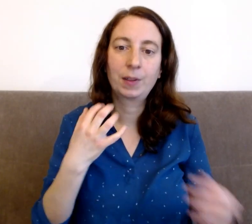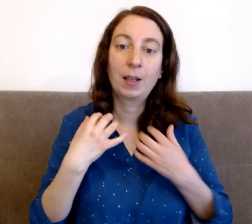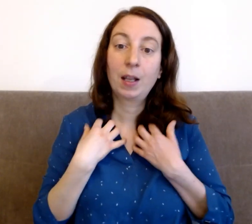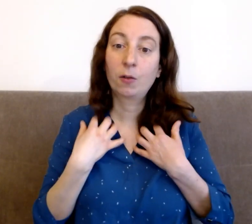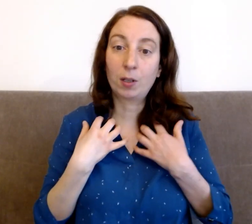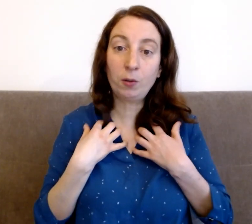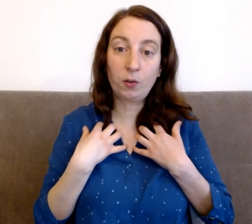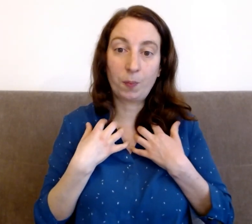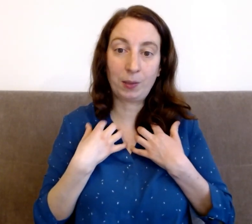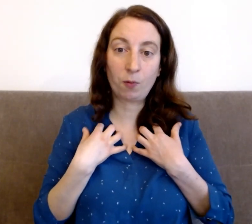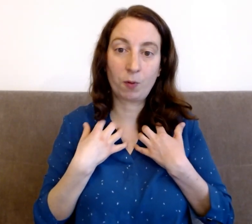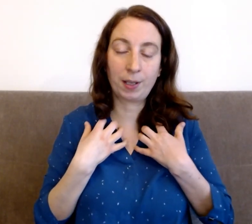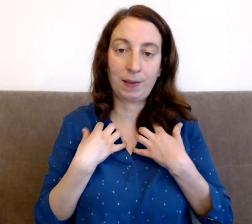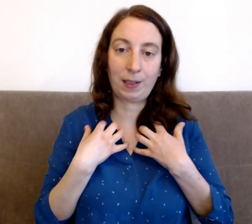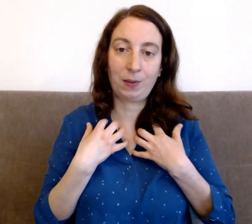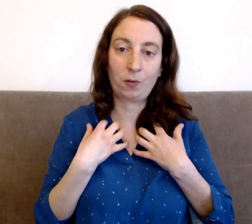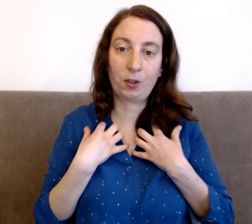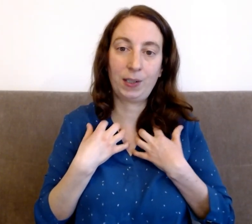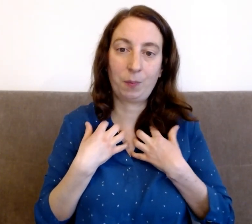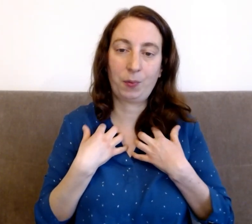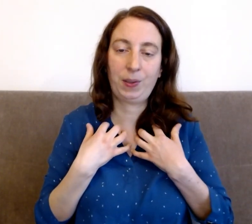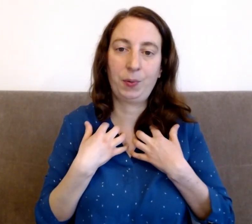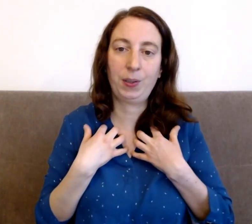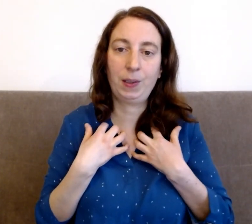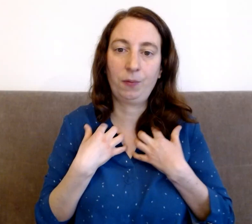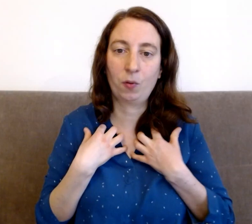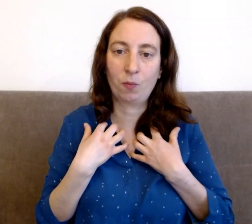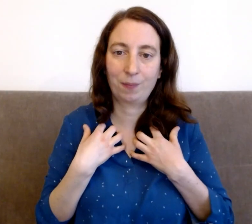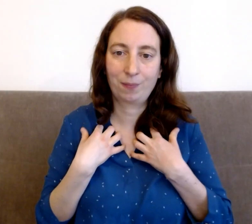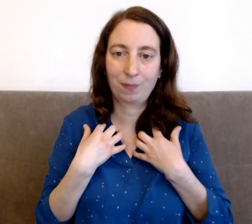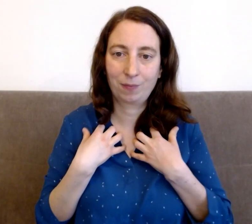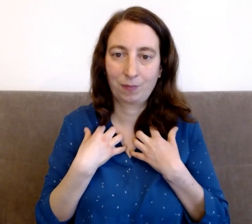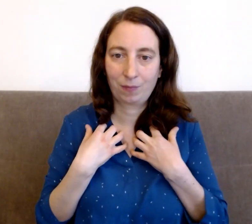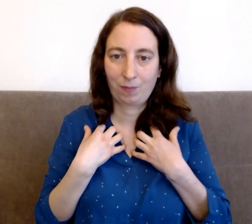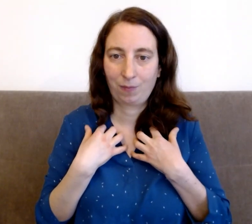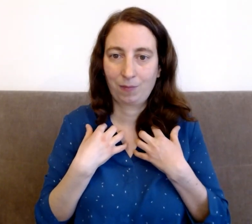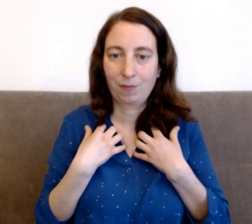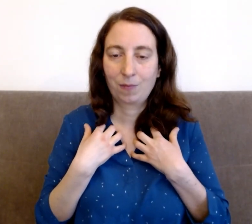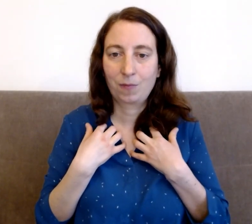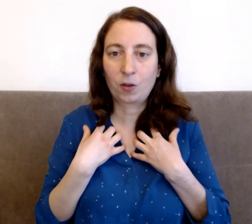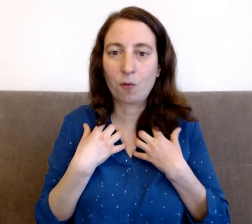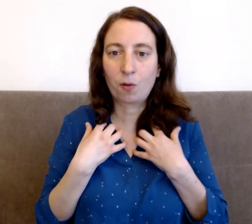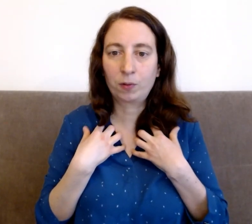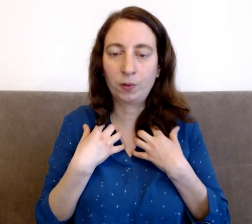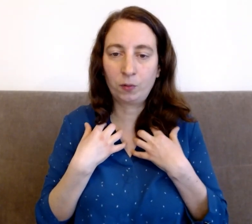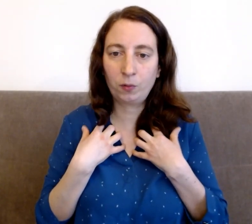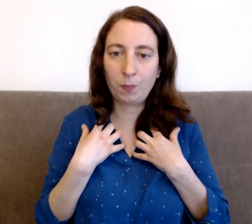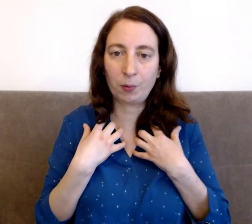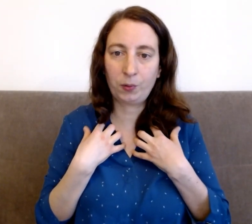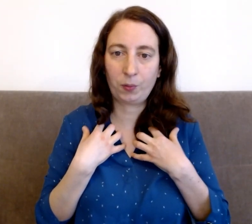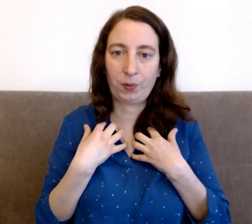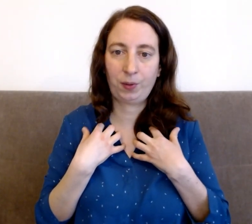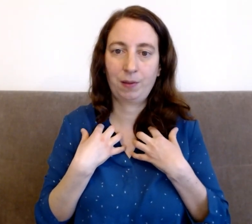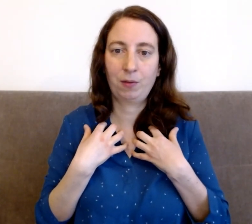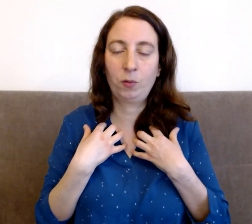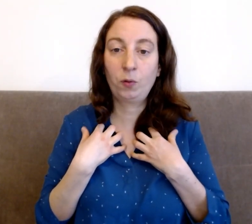Quoi d'autre se passe pour moi d'intéressant quand j'ai cette pensée positive sur moi. Quand je me rends de toutes mes ressources de tous mes